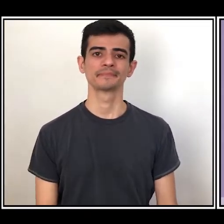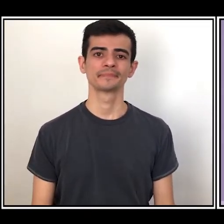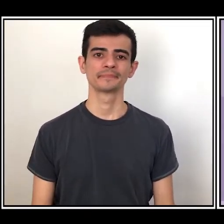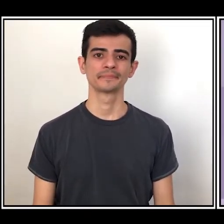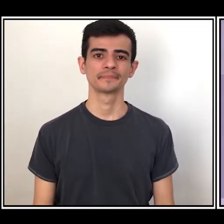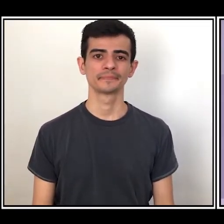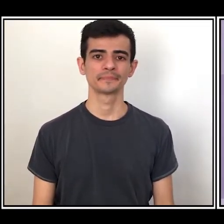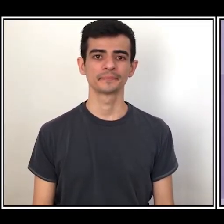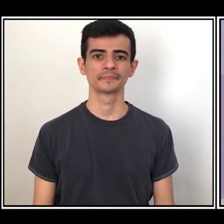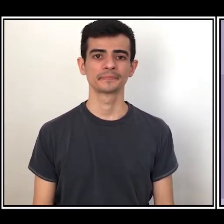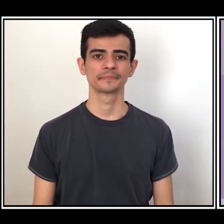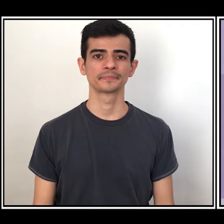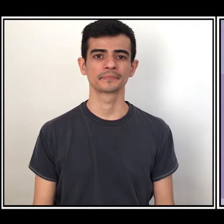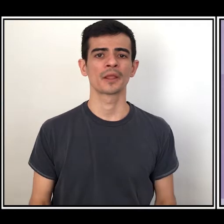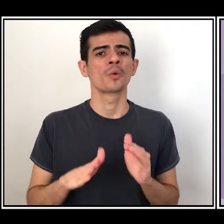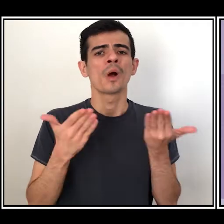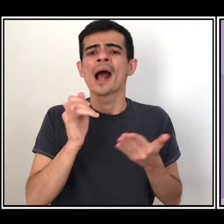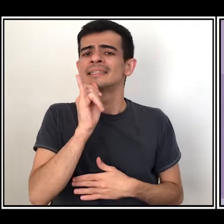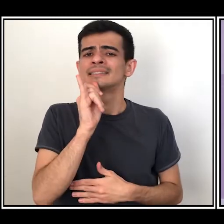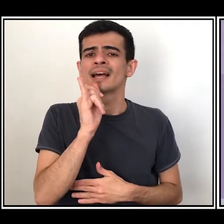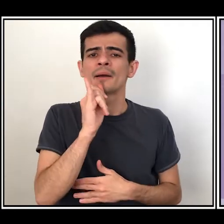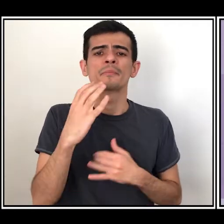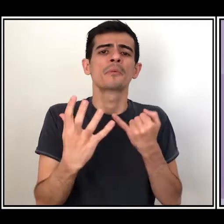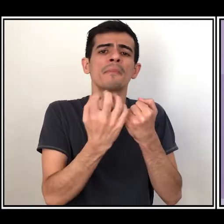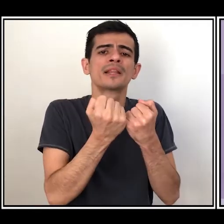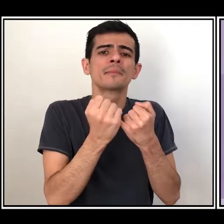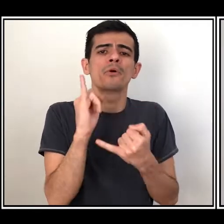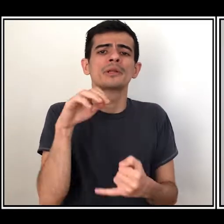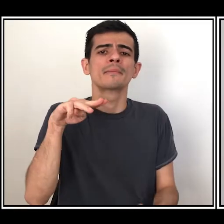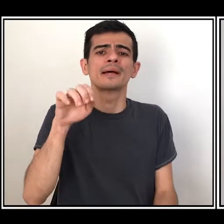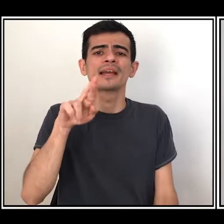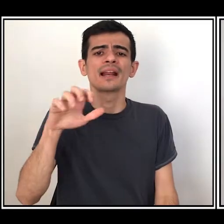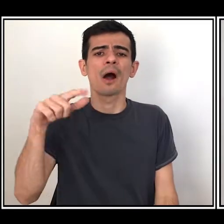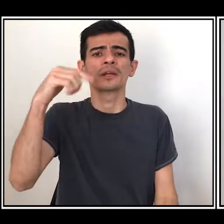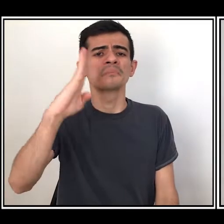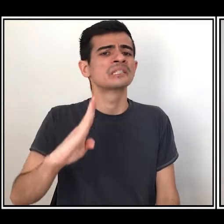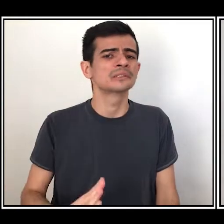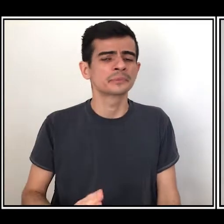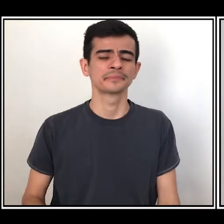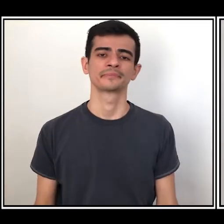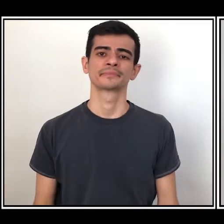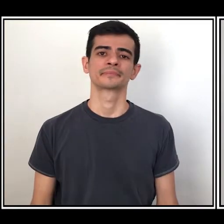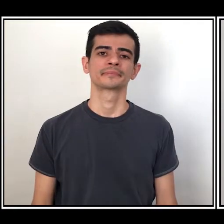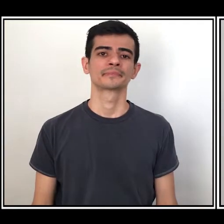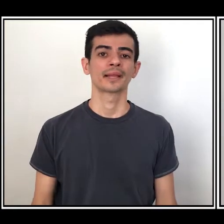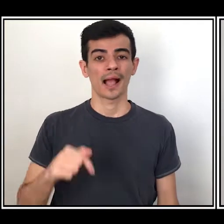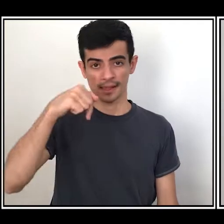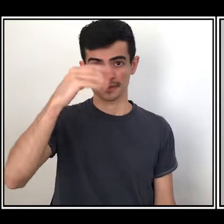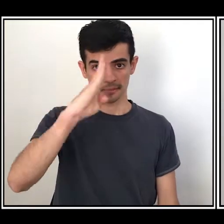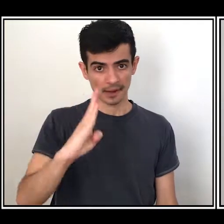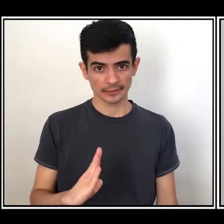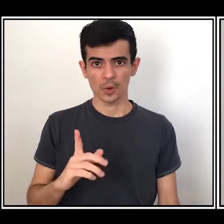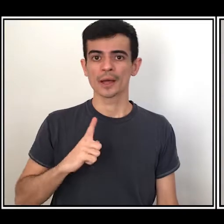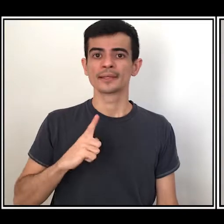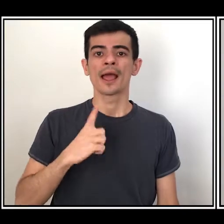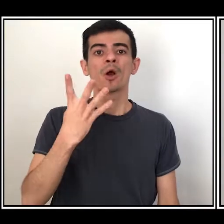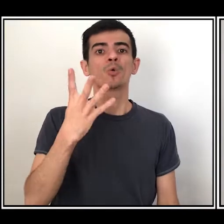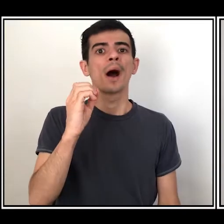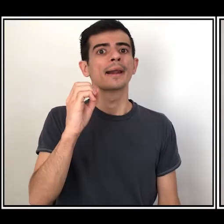Quais são os exemplos de patrimônio imaterial no Brasil? Podemos dizer que existem no Brasil mais de 40 bens registrados.